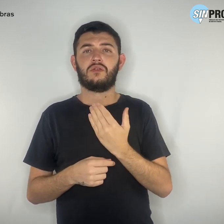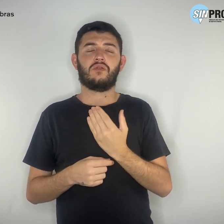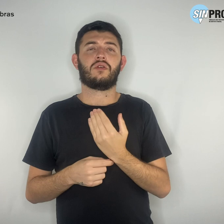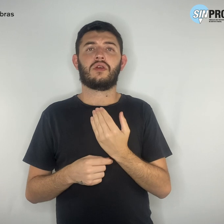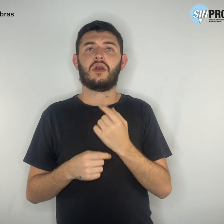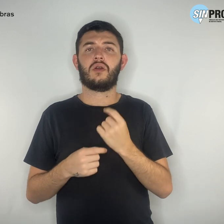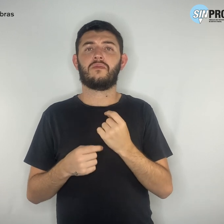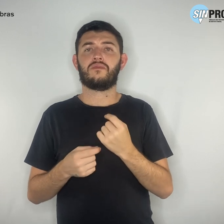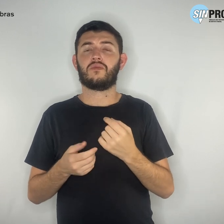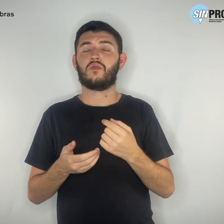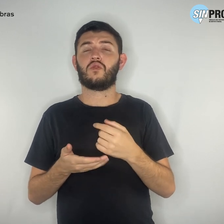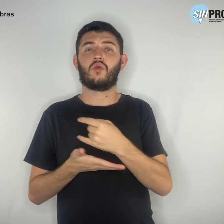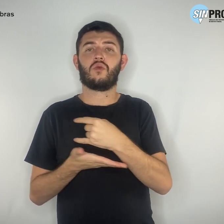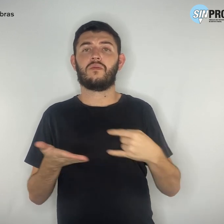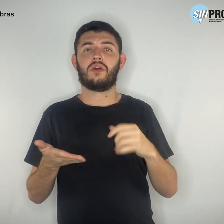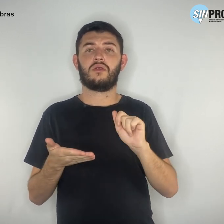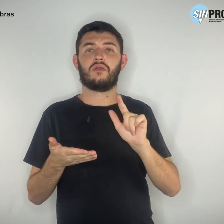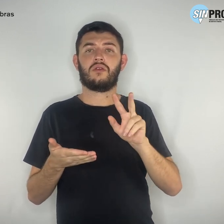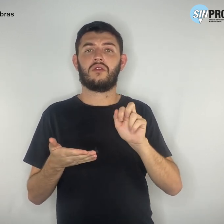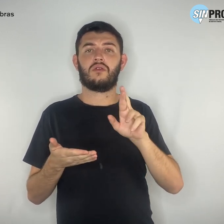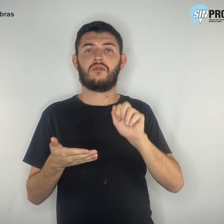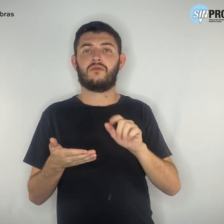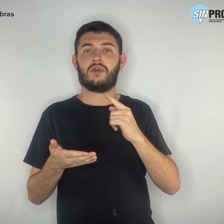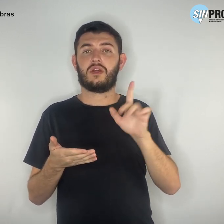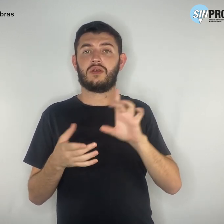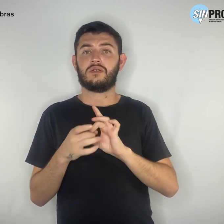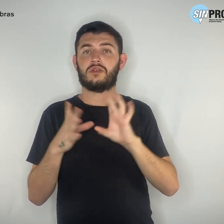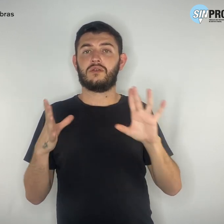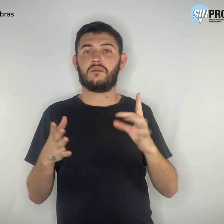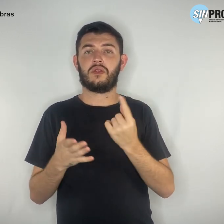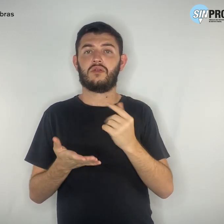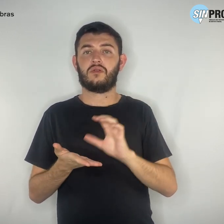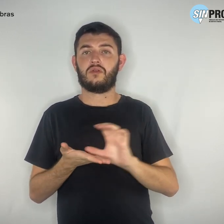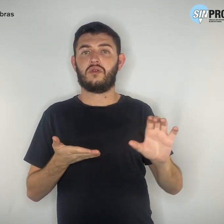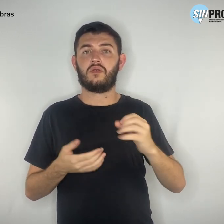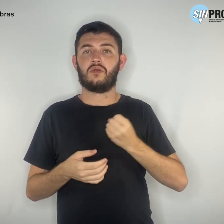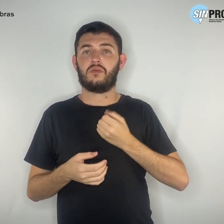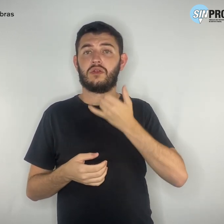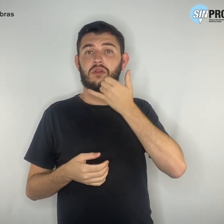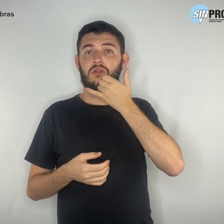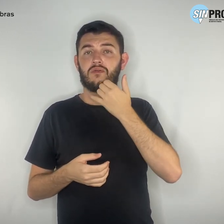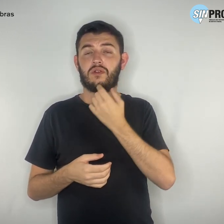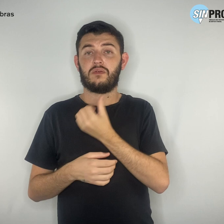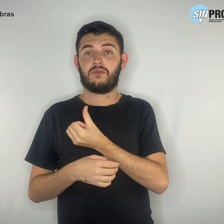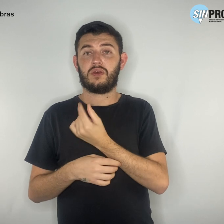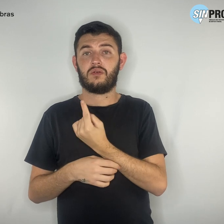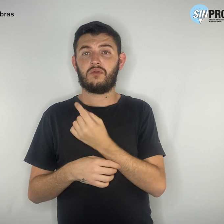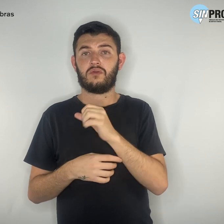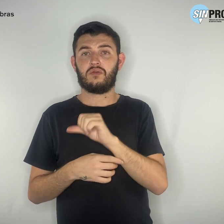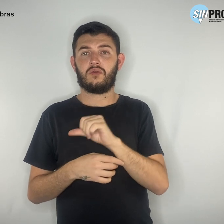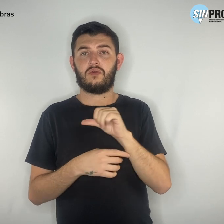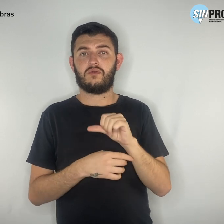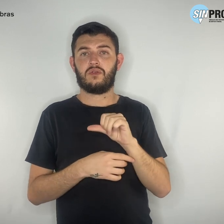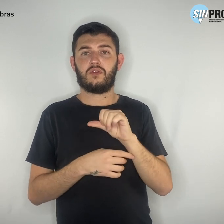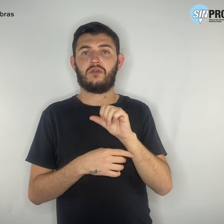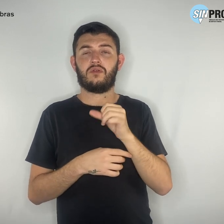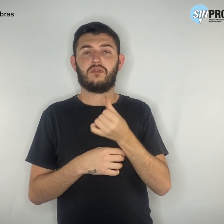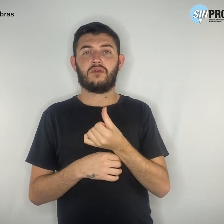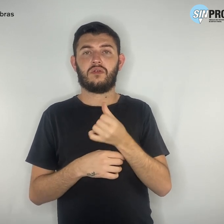alvarás de liberação do precatório, nos telefones 61-99-687